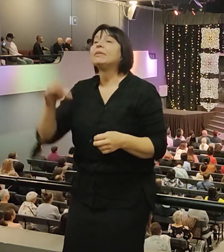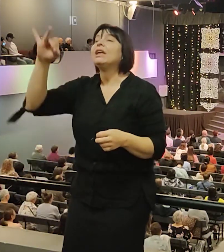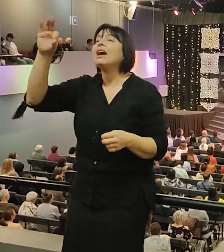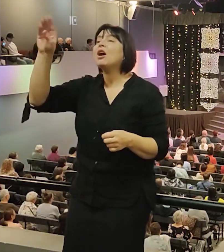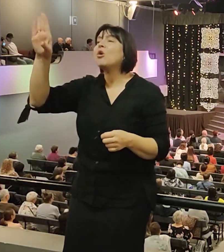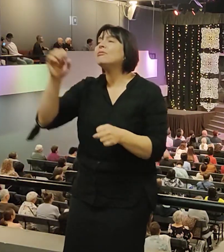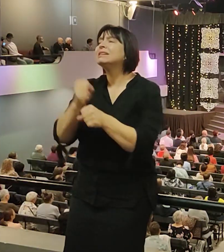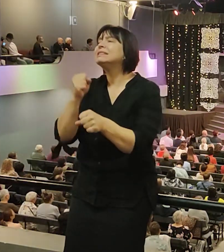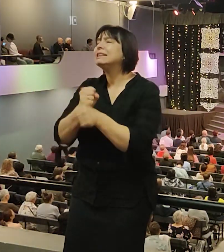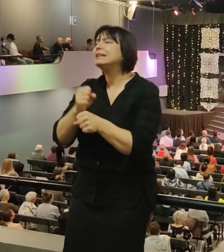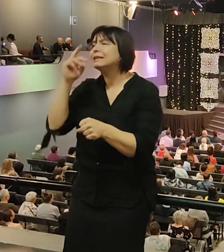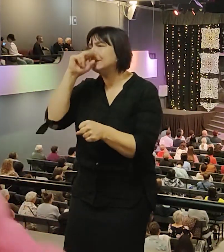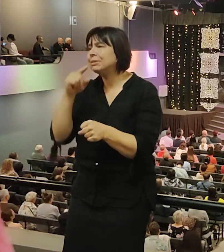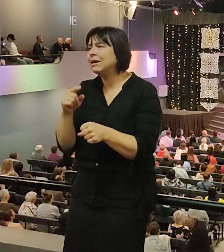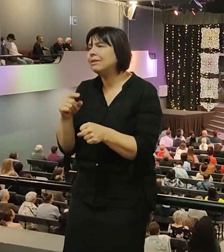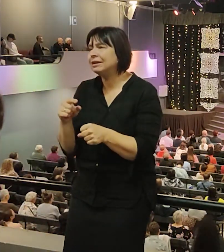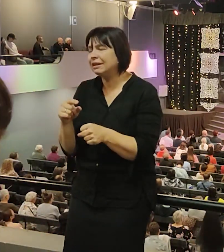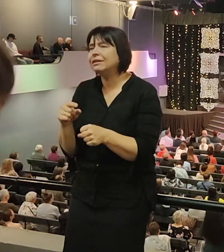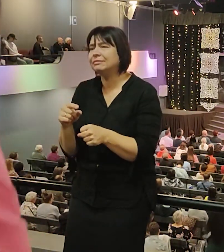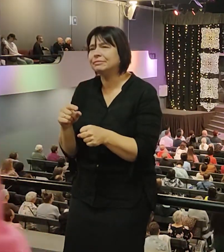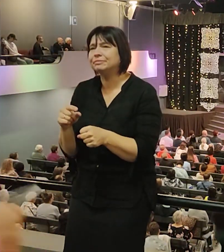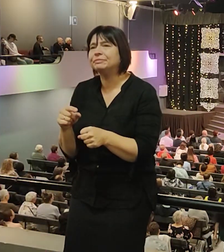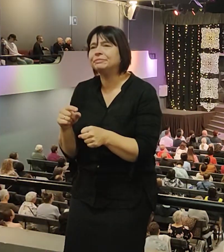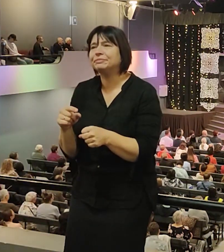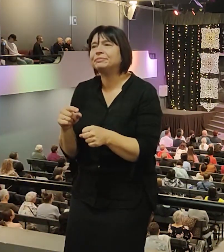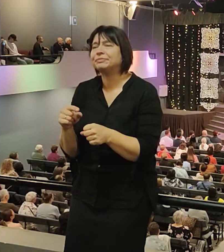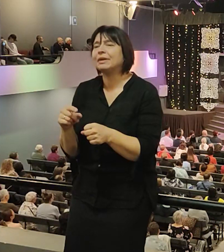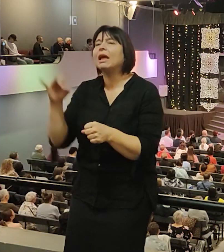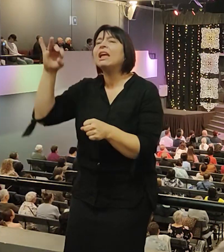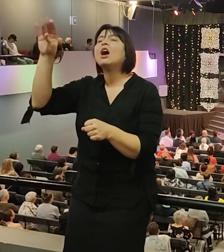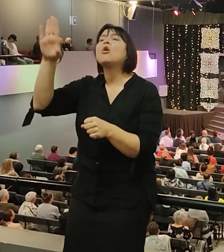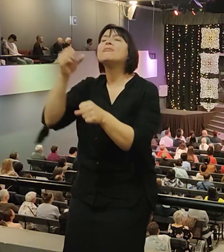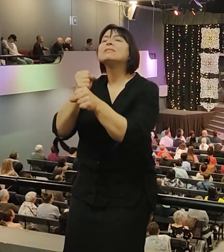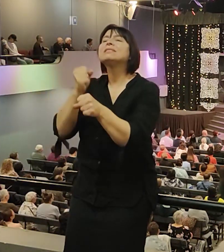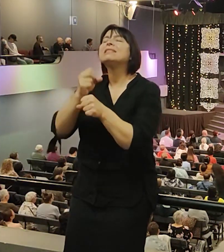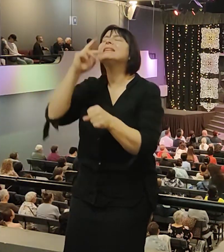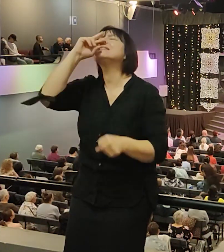У меня его сделали рубашку. Я отделяюсь от всех. Но я домой заберу пиджачок. Не буду больше отделяться.